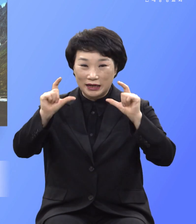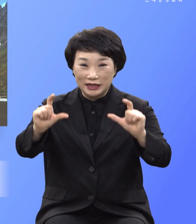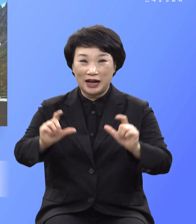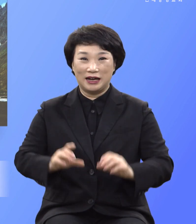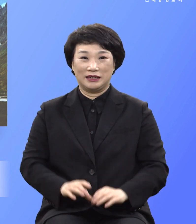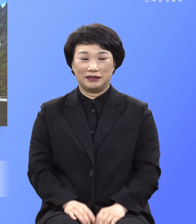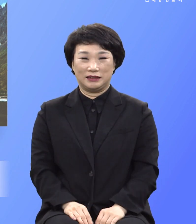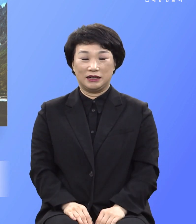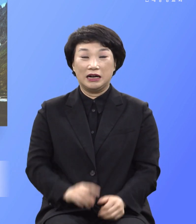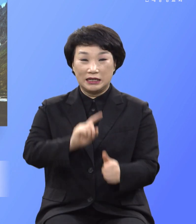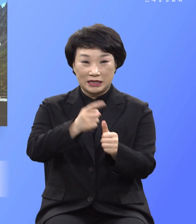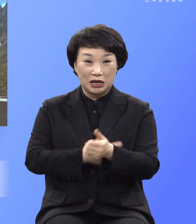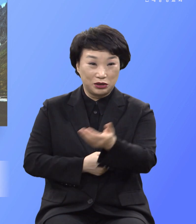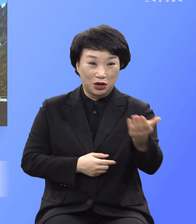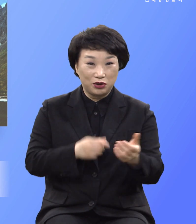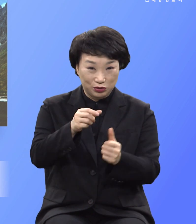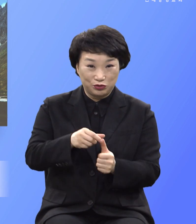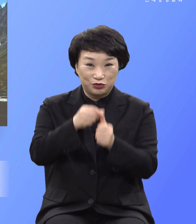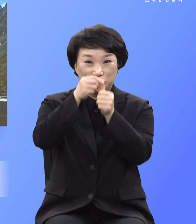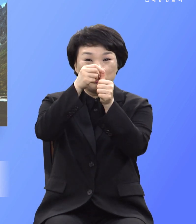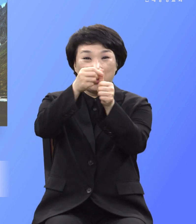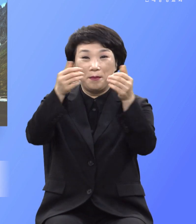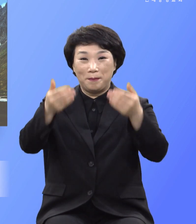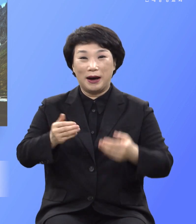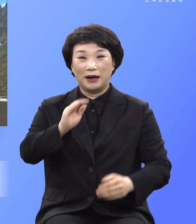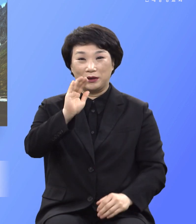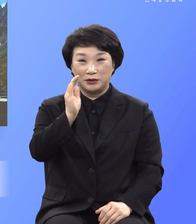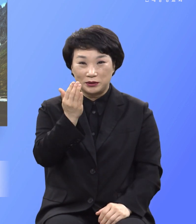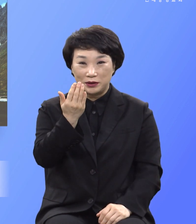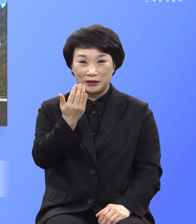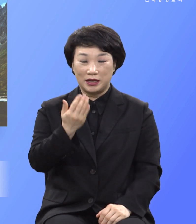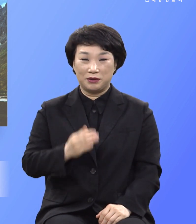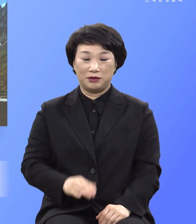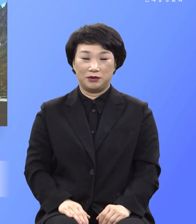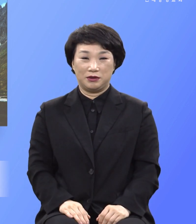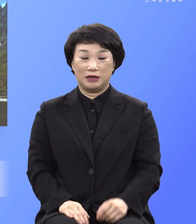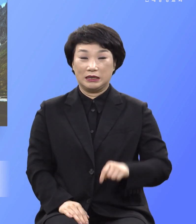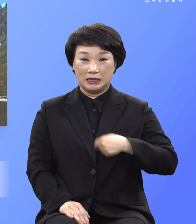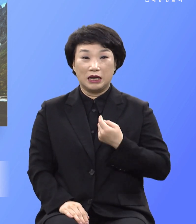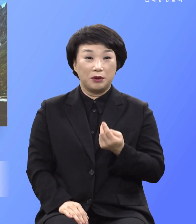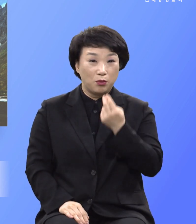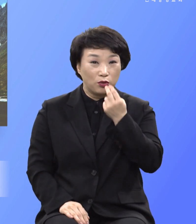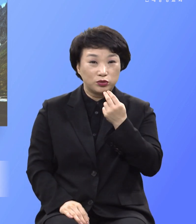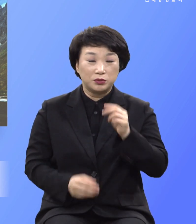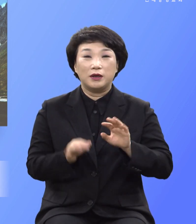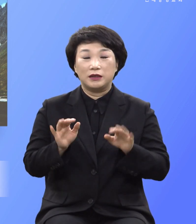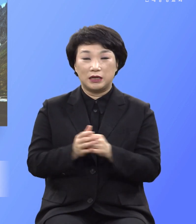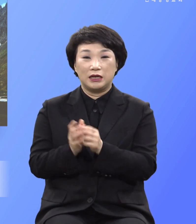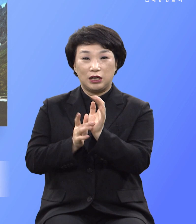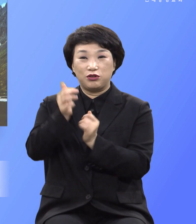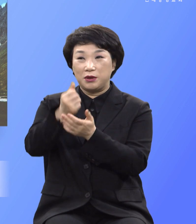그러면 살 것이라 이 말입니다 자기 목숨을 대숙물로 주셔서